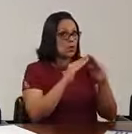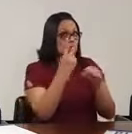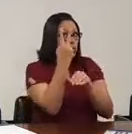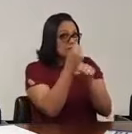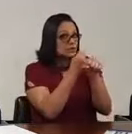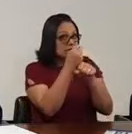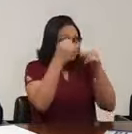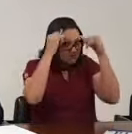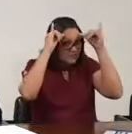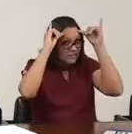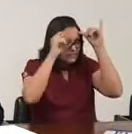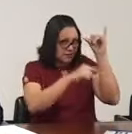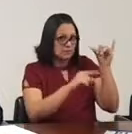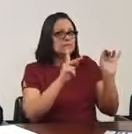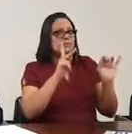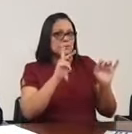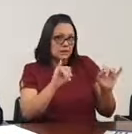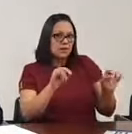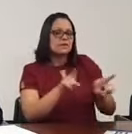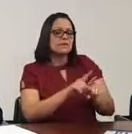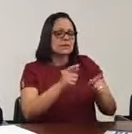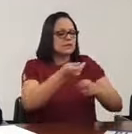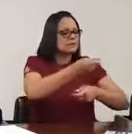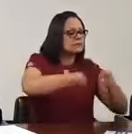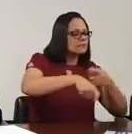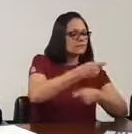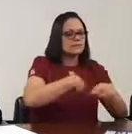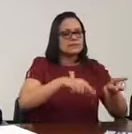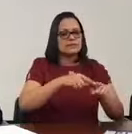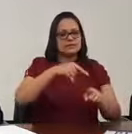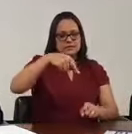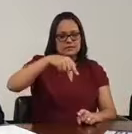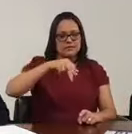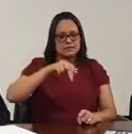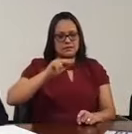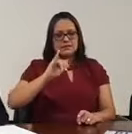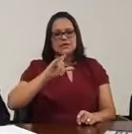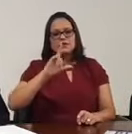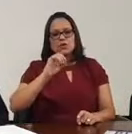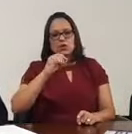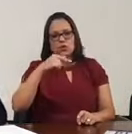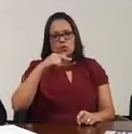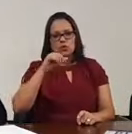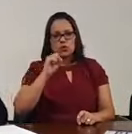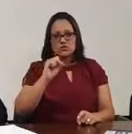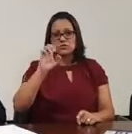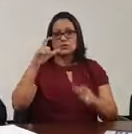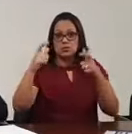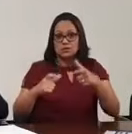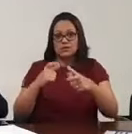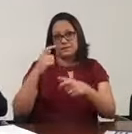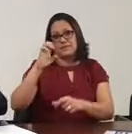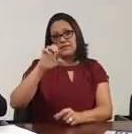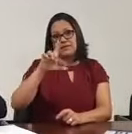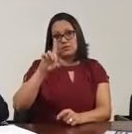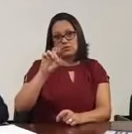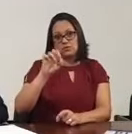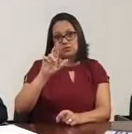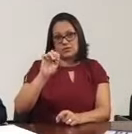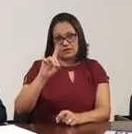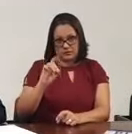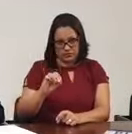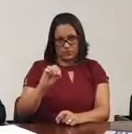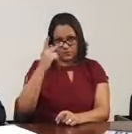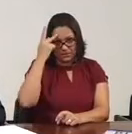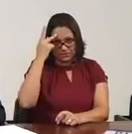administrou uma fazenda e também era peão, não era só administrar não. Fazenda Quirongosa em Eldorado, Paulista. E eu lembro perfeitamente, uma das coisas que se plantava lá,